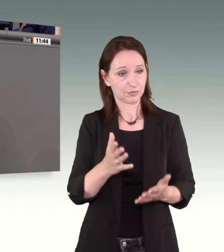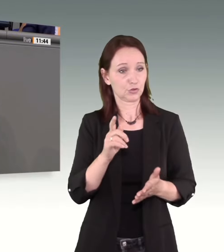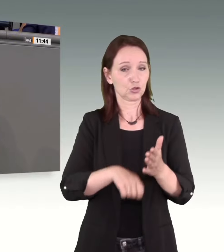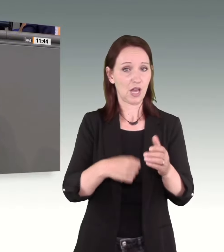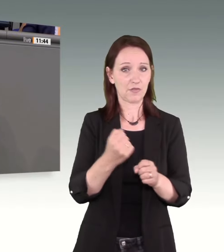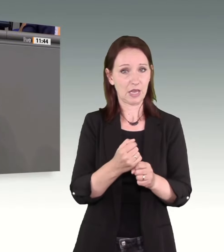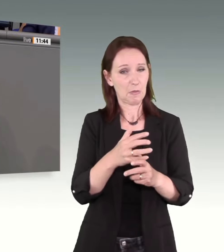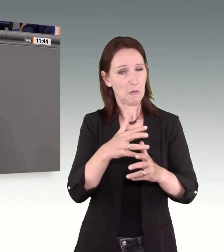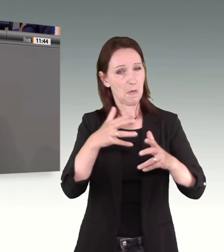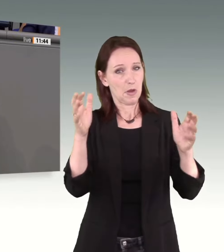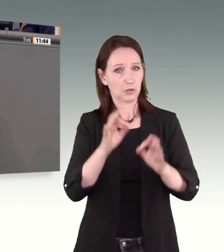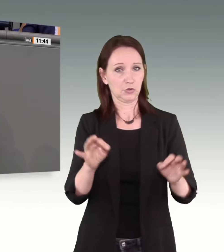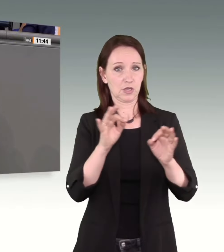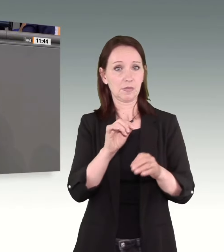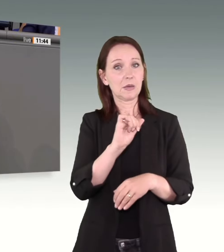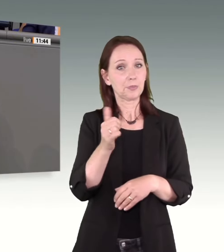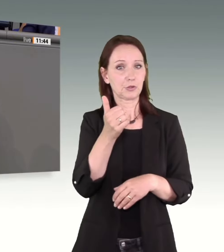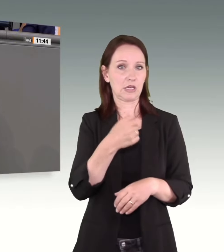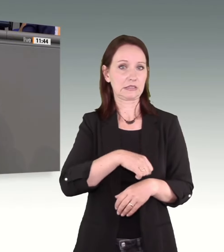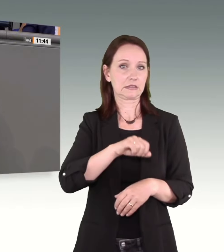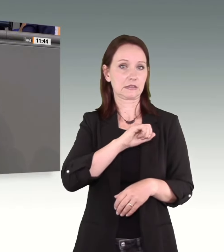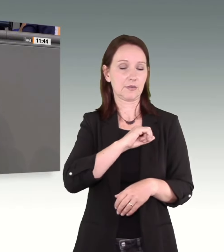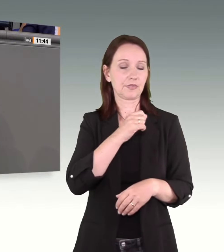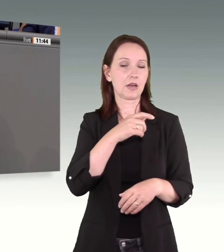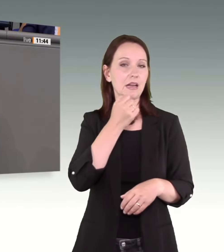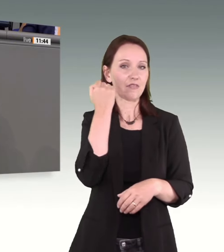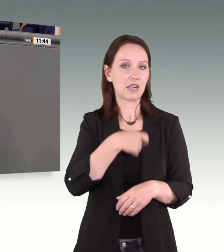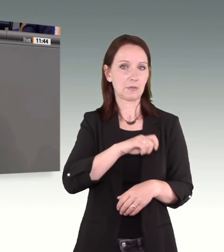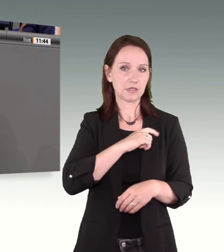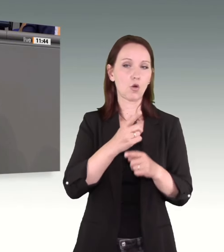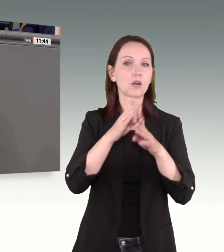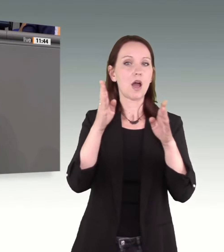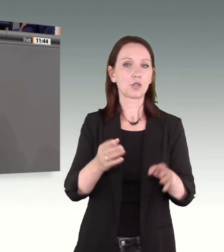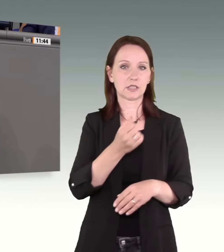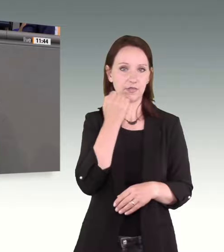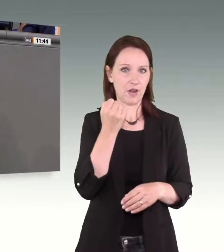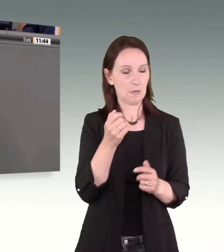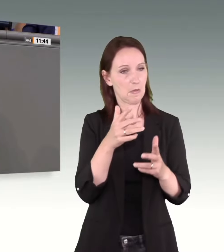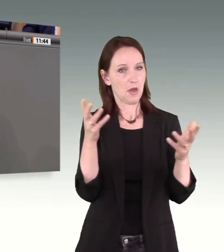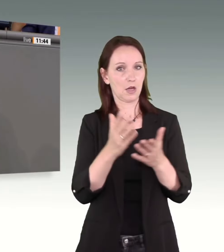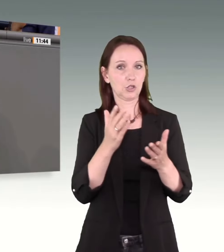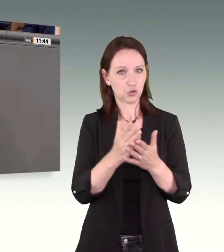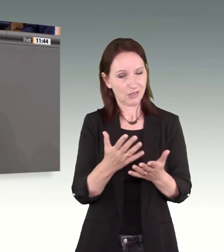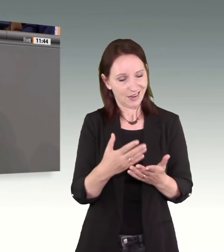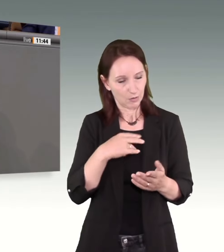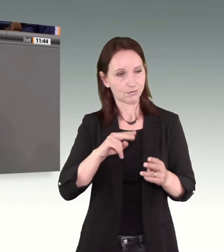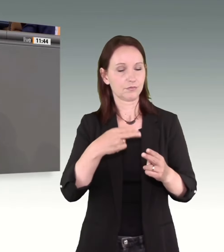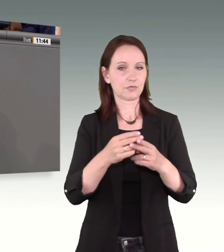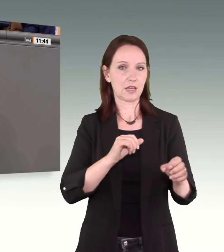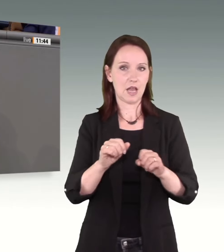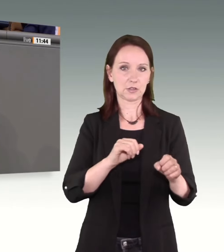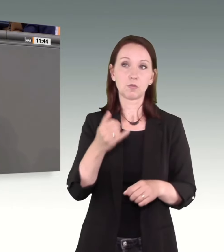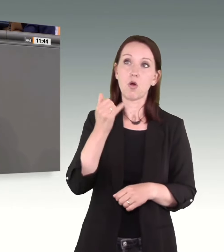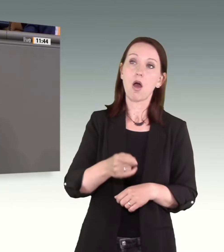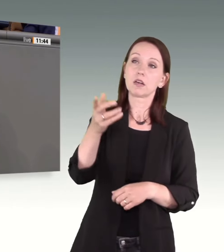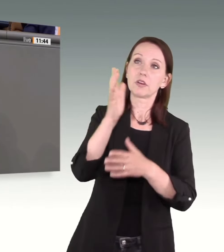Straftaten, insbesondere im Bereich der Gewaltkriminalität und der häuslichen Gewalt. Und was wir von Ihnen heute gehört haben, ist keine angemessene Reaktion.